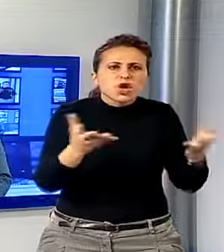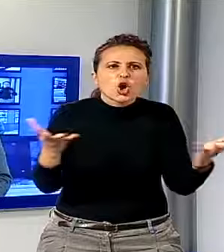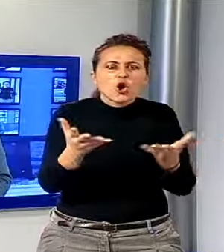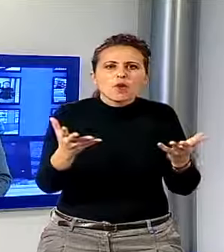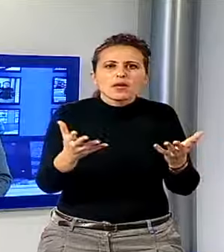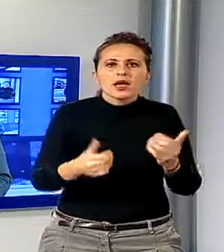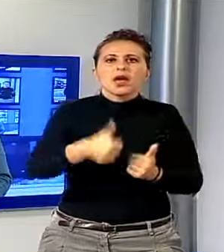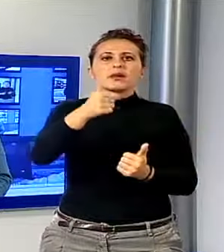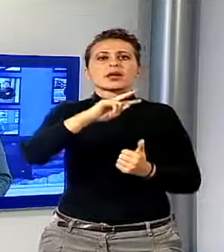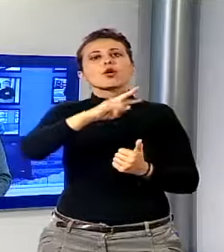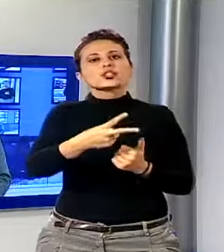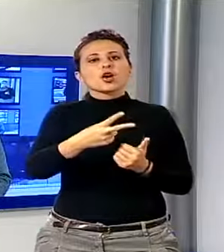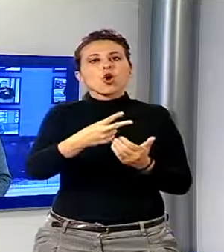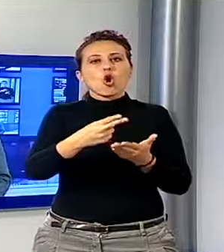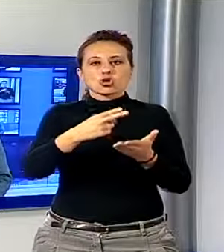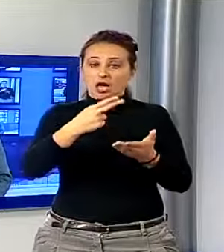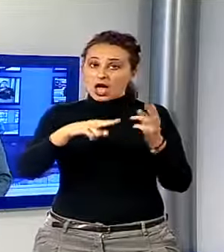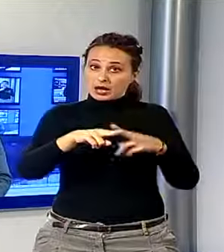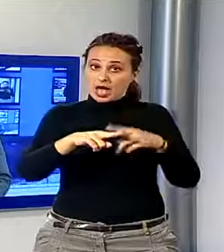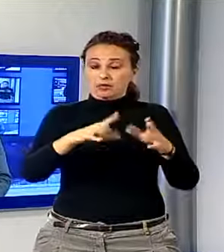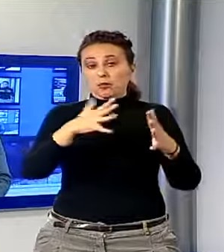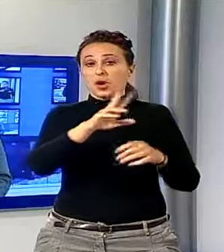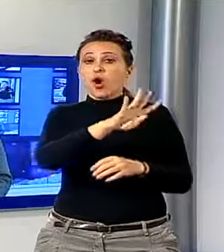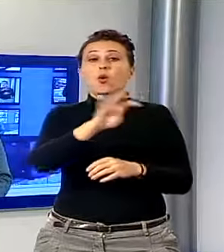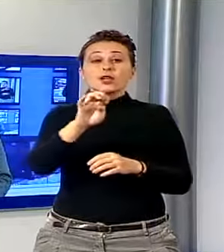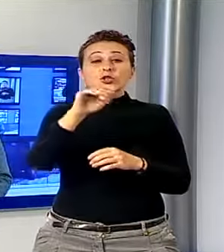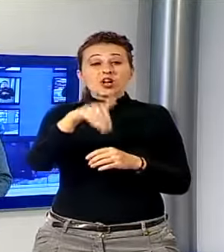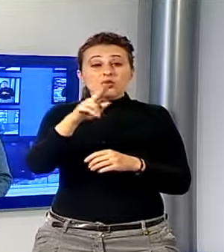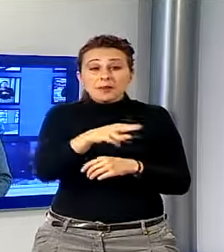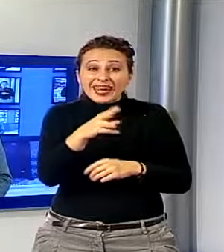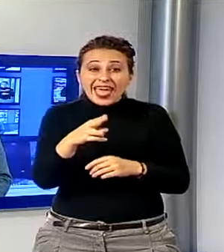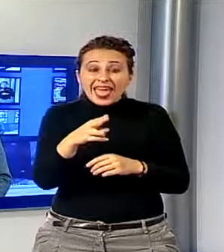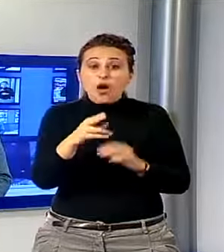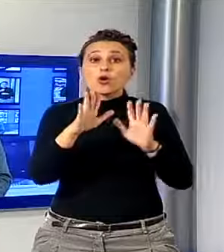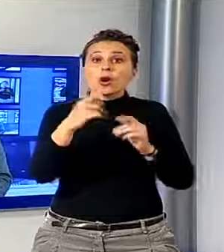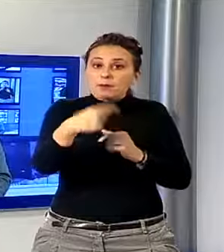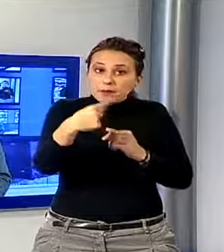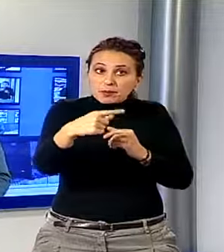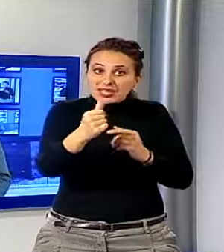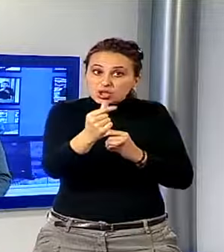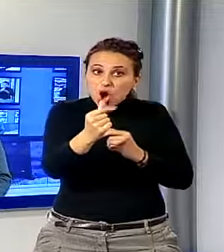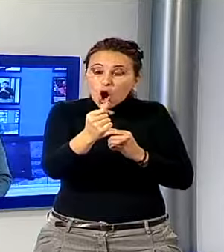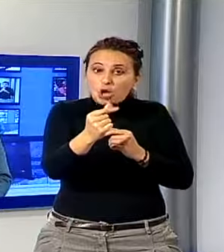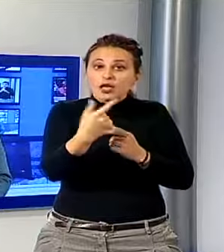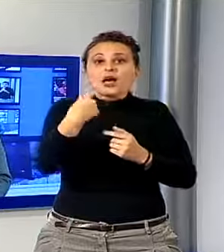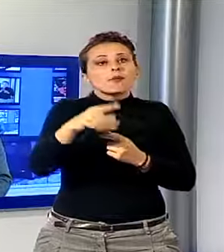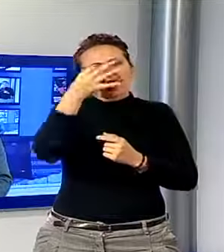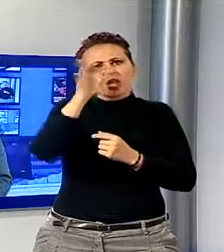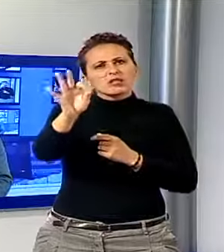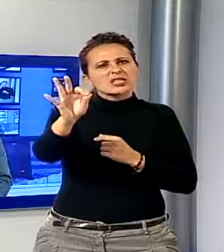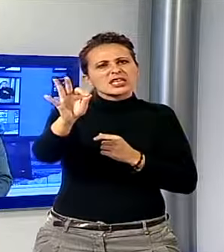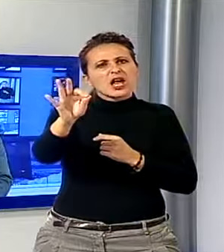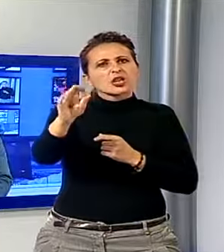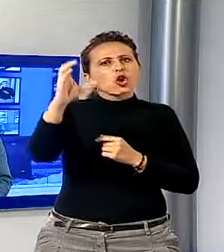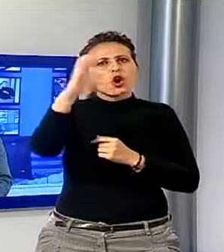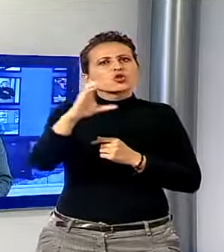sono state pari a 400 mila Euro, ha detto Bonino, ma non una minima parte di questi soldi è stata destinata ad